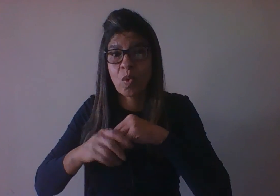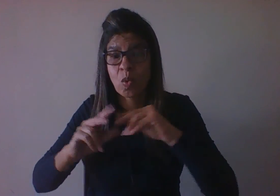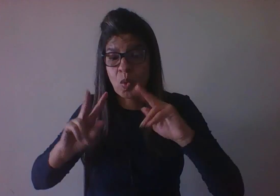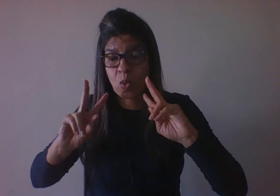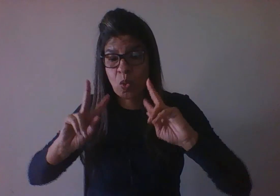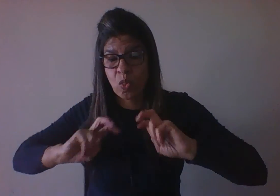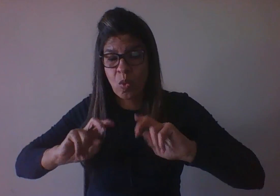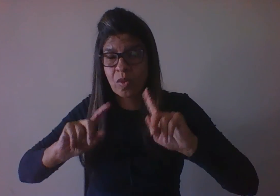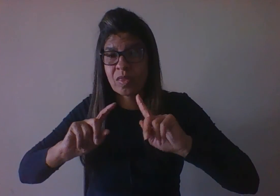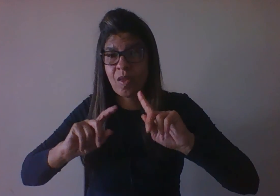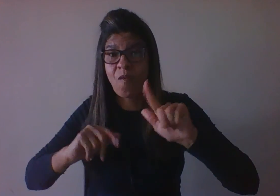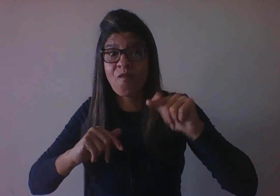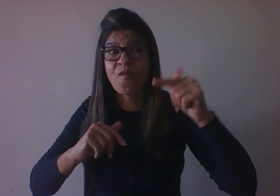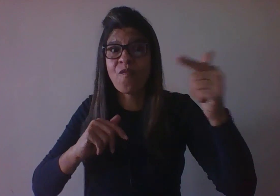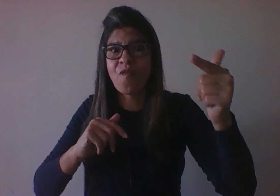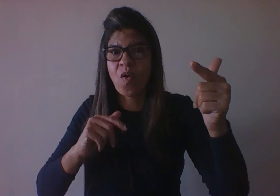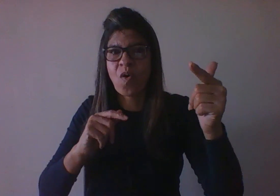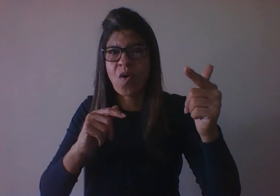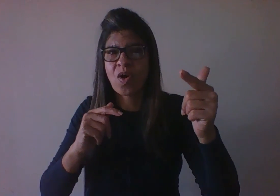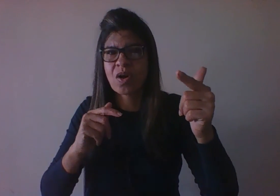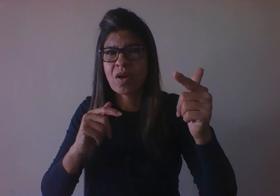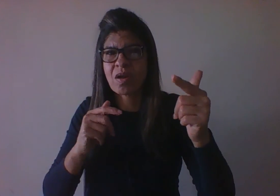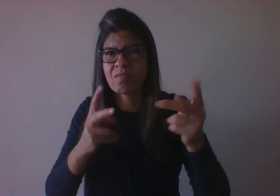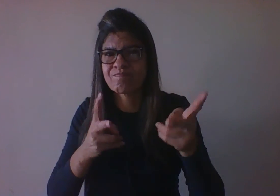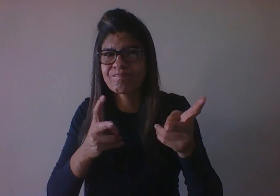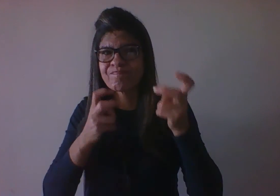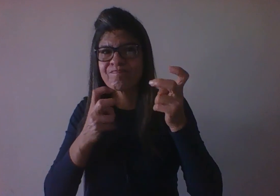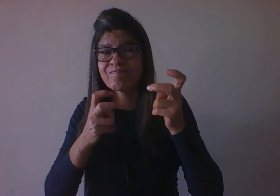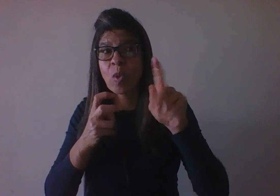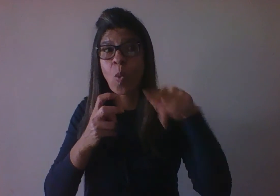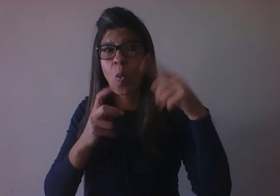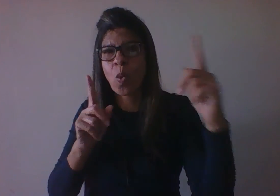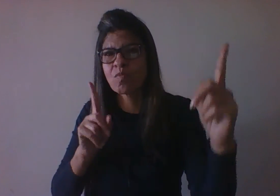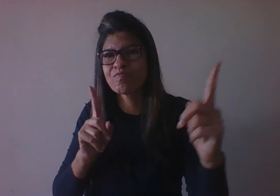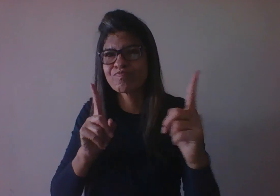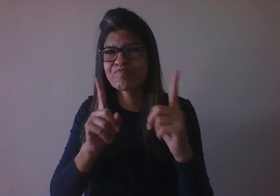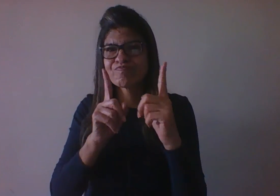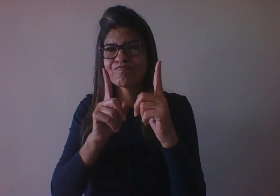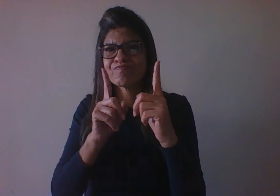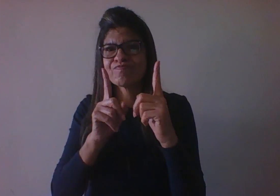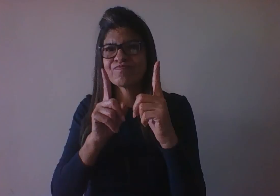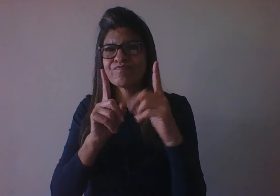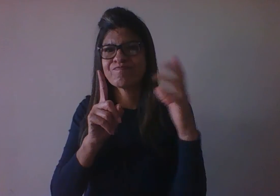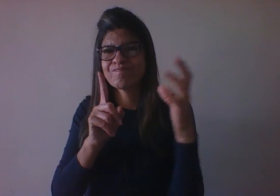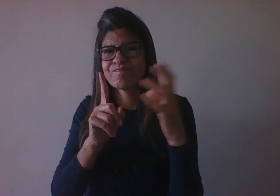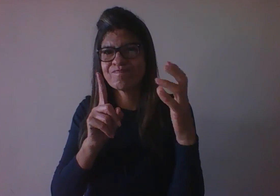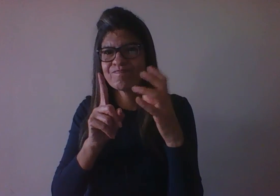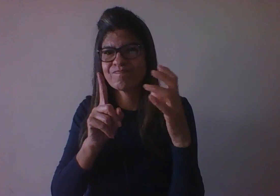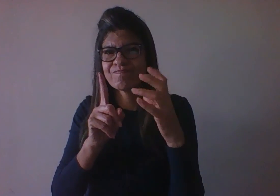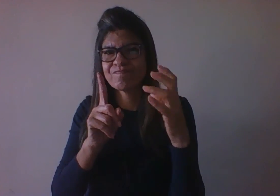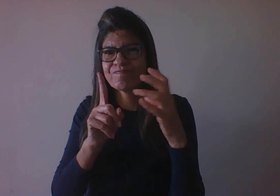começa a relacionar a ideia do coito e de que ele obtém prazer estimulado por um elemento externo a seu corpo.